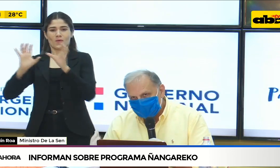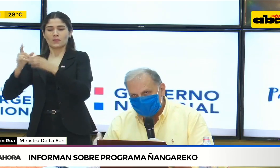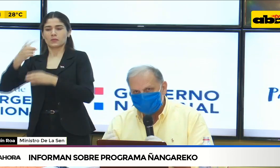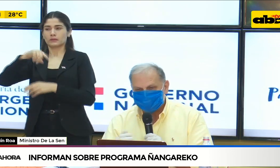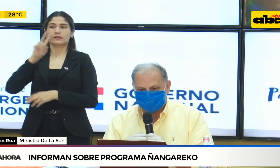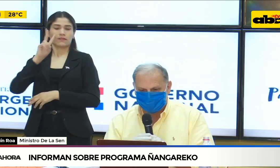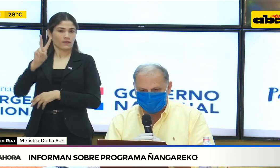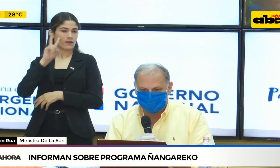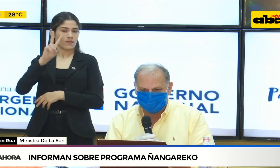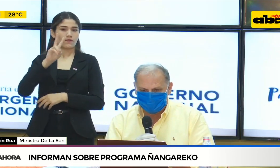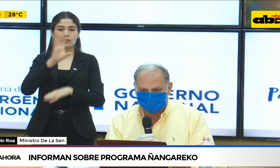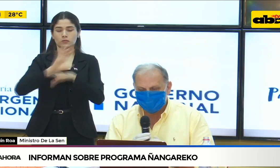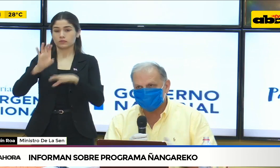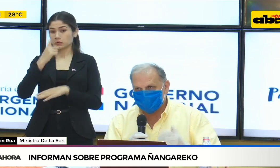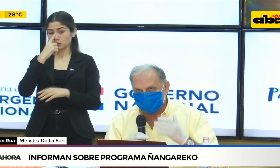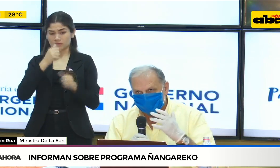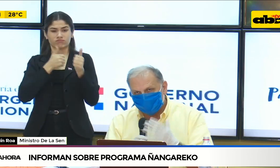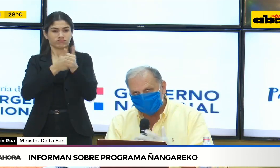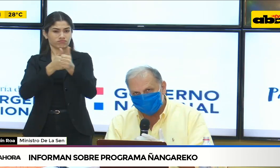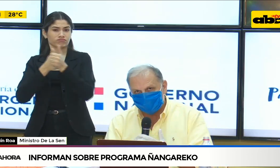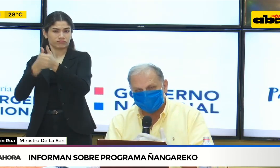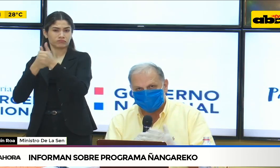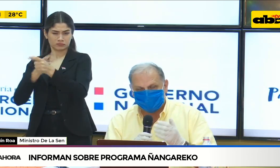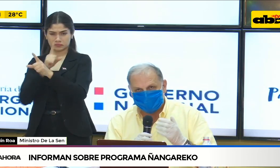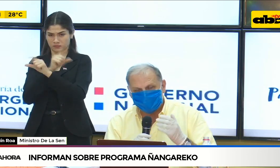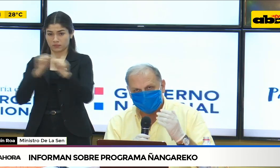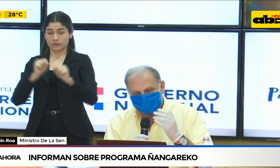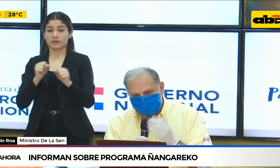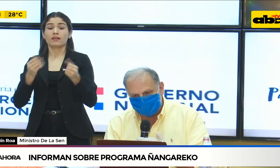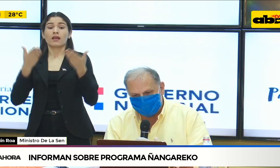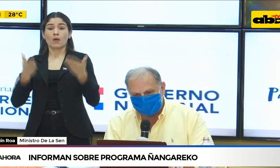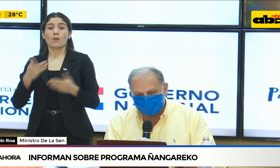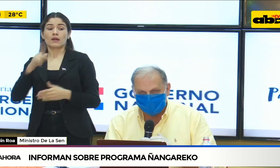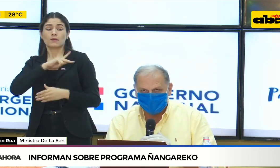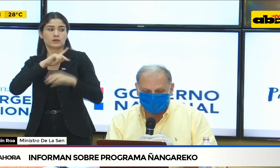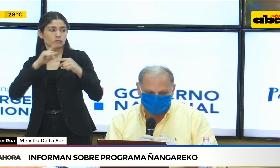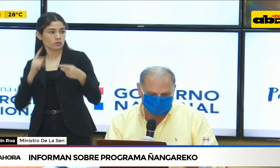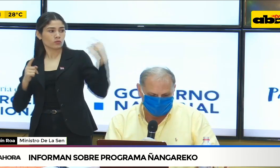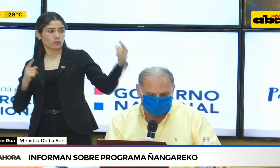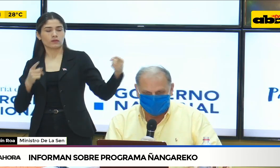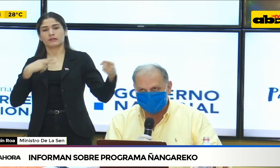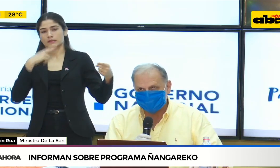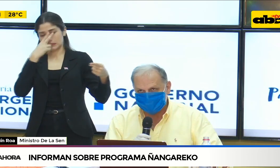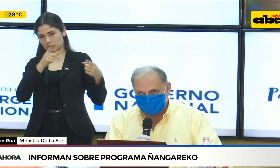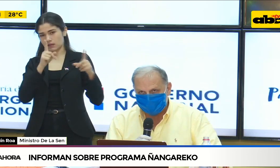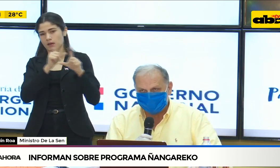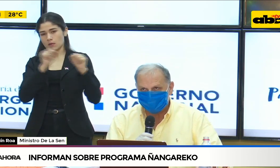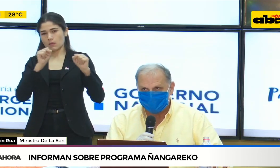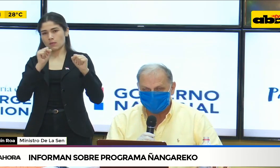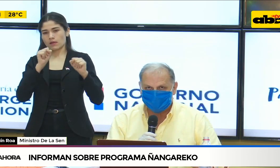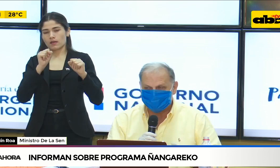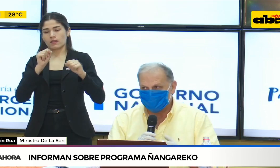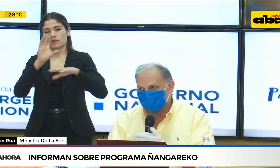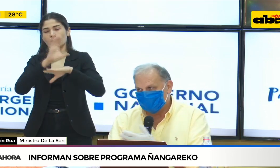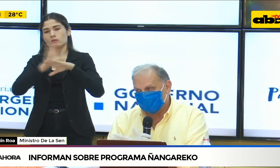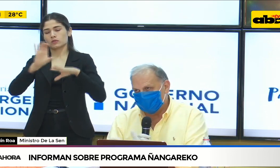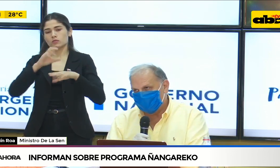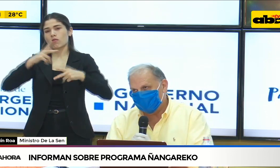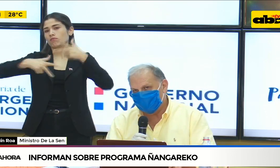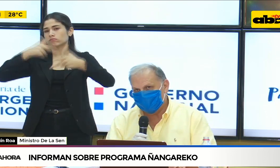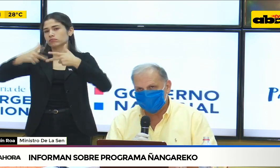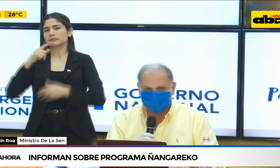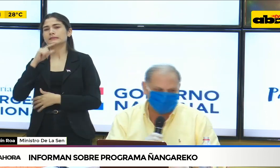es un miembro muy fuerte y nos está apoyando de manera incansable también, así como